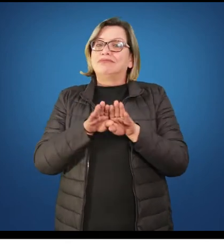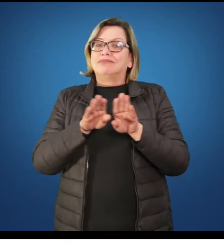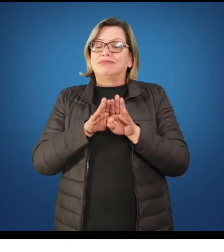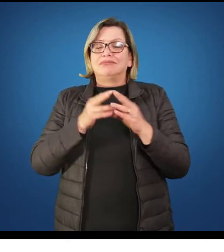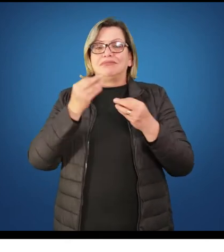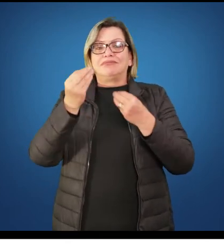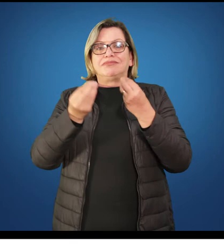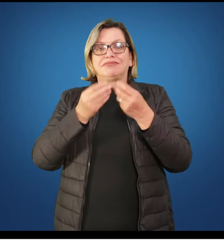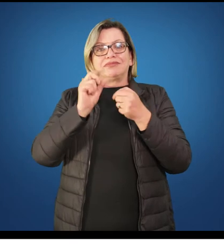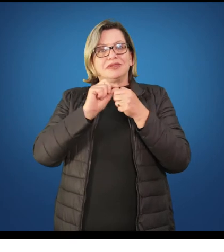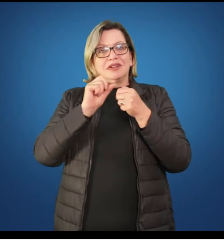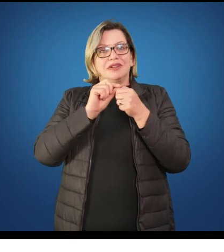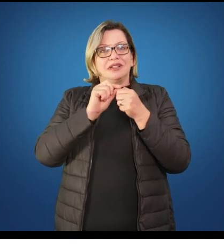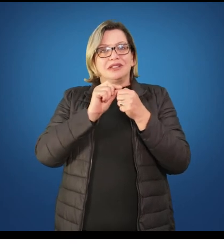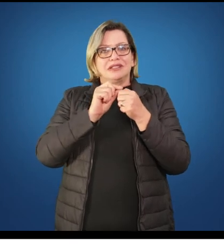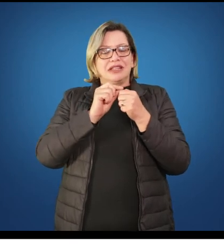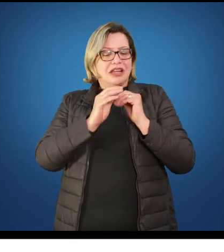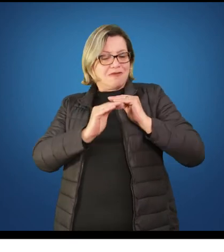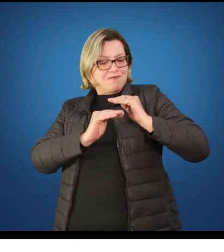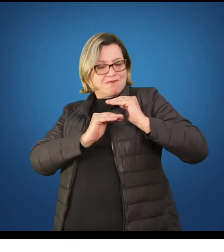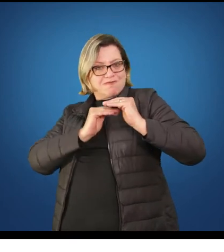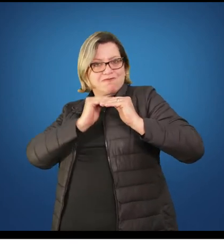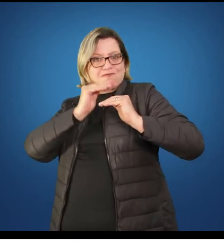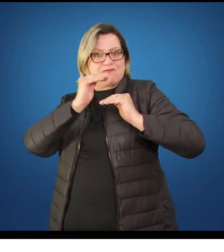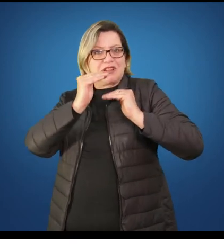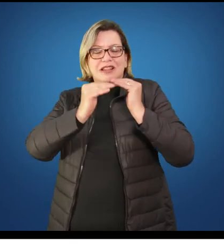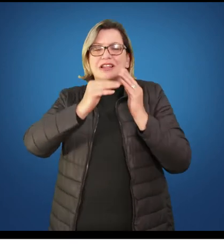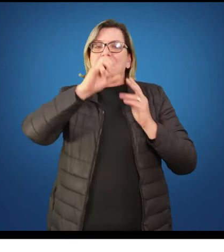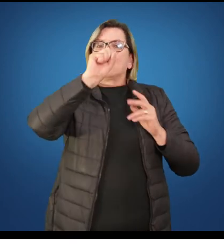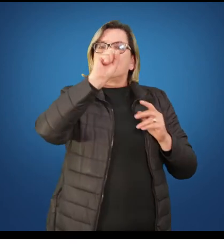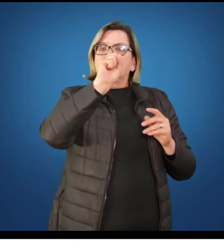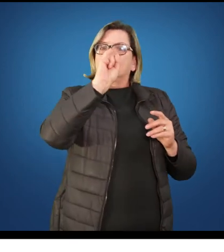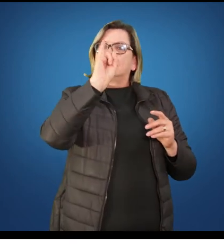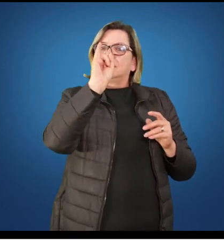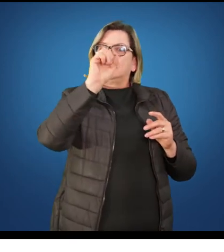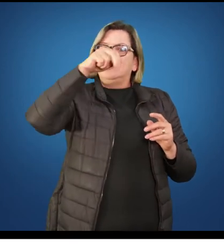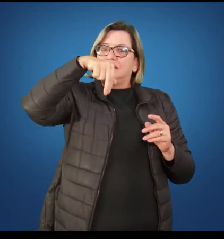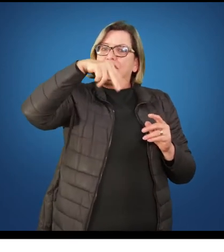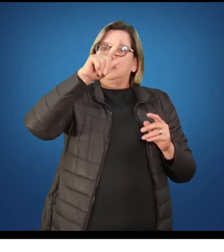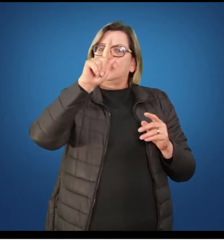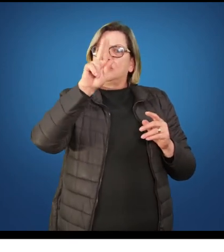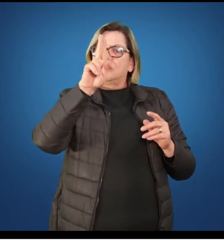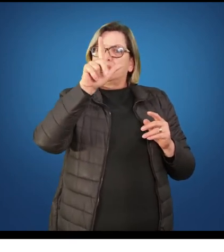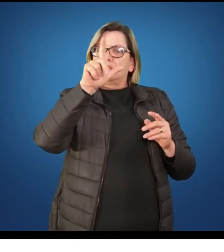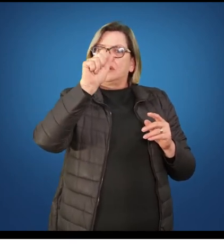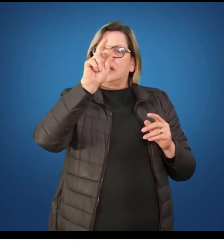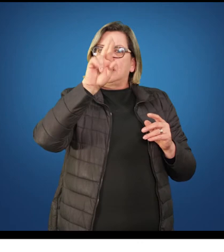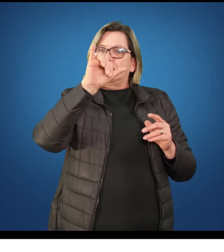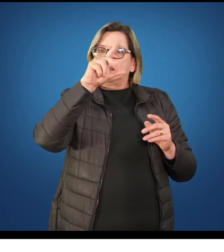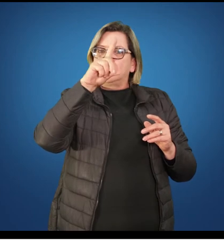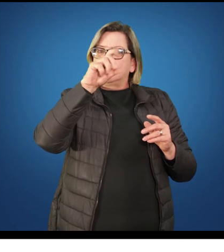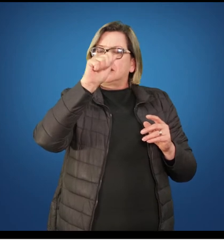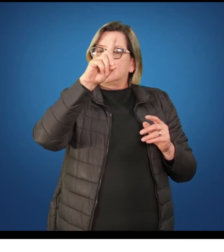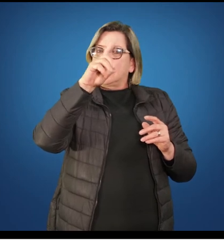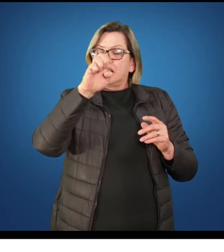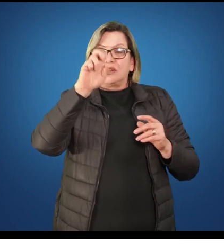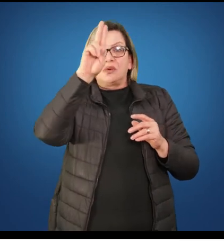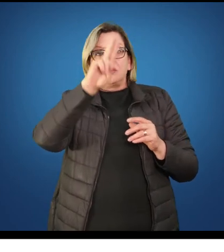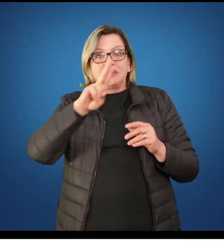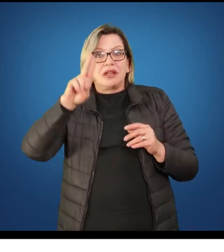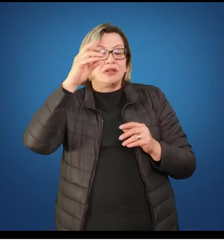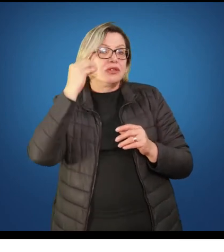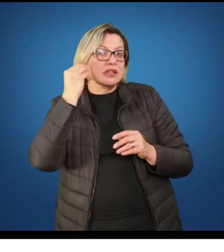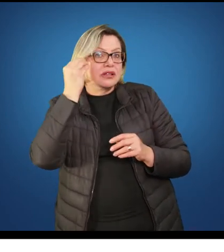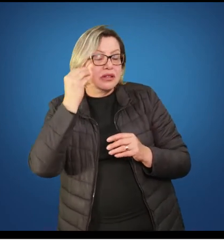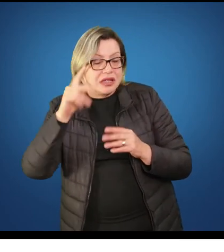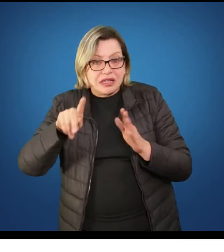ficar sempre no canto dele, não vai querer uma coisa muito ativa e etc. Tudo isso é influenciado pelas condições do ambiente. Os